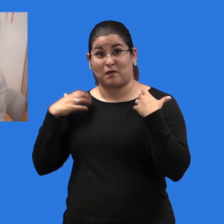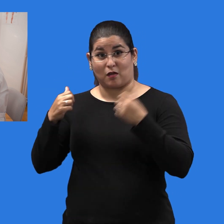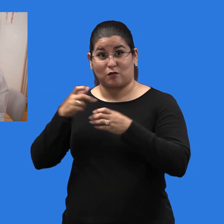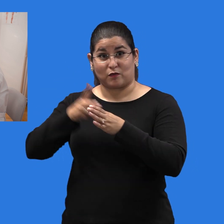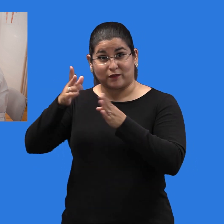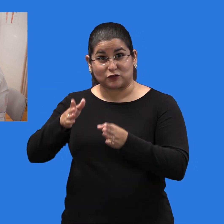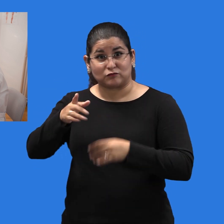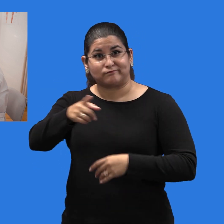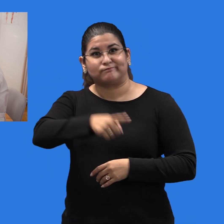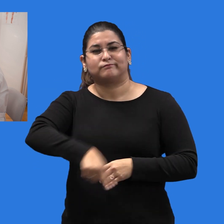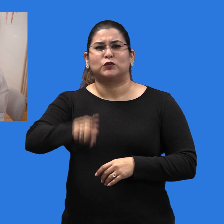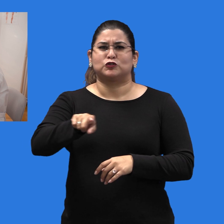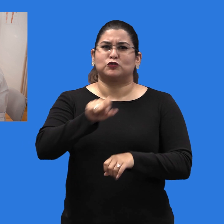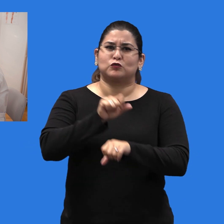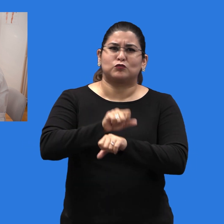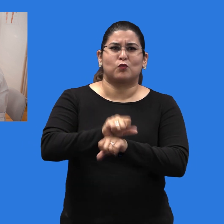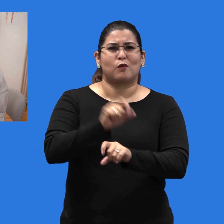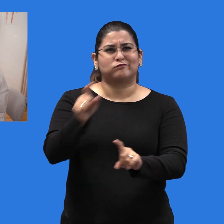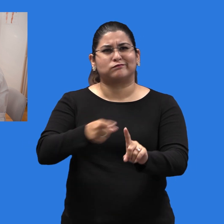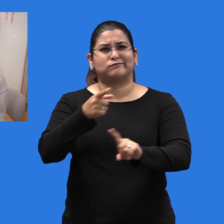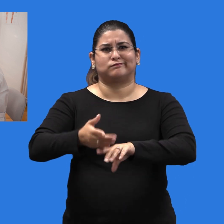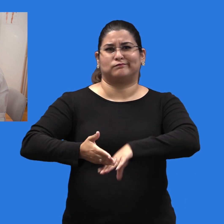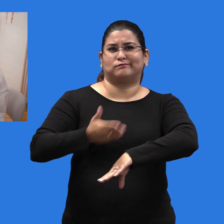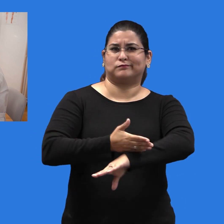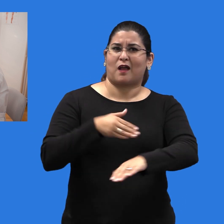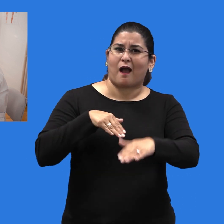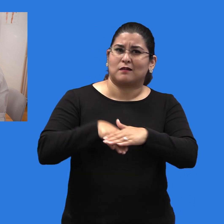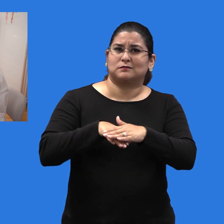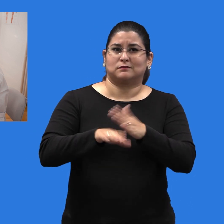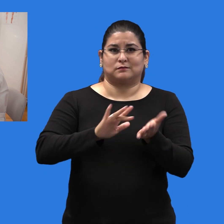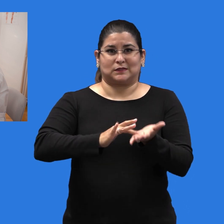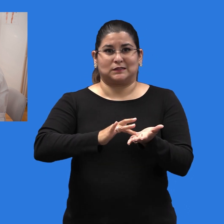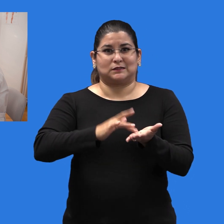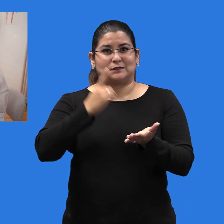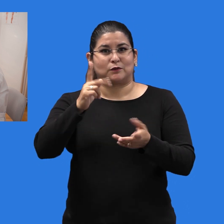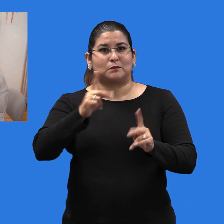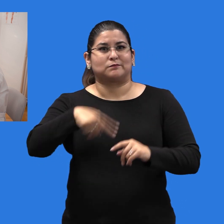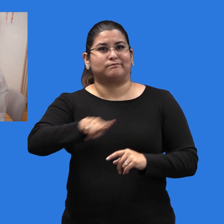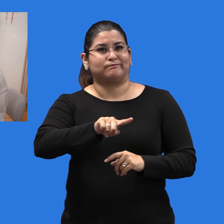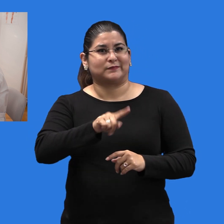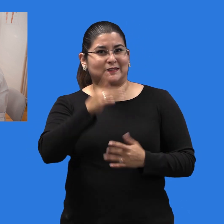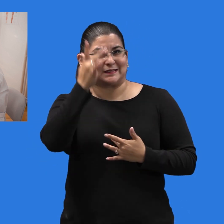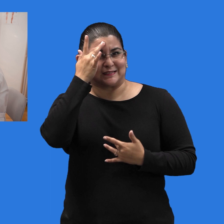de salud pública deberían trabajar para mejorar el acceso al tratamiento para todas las personas con hepatitis C.